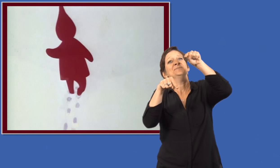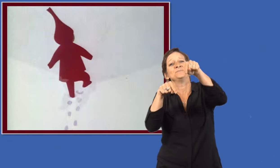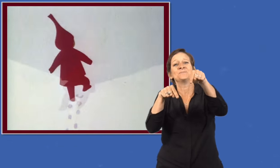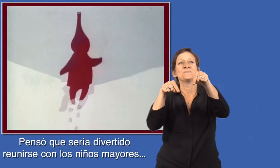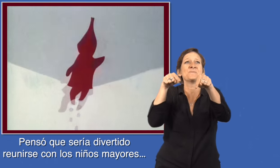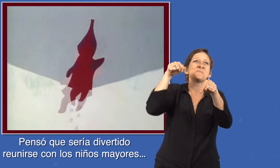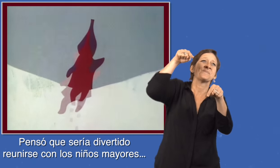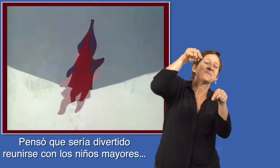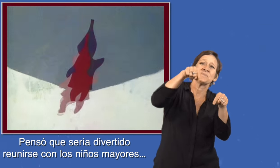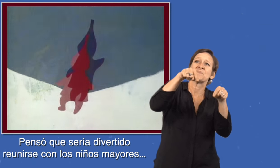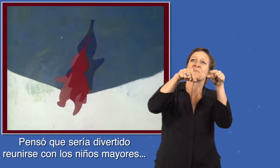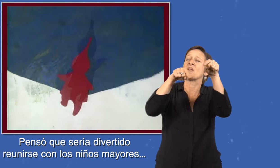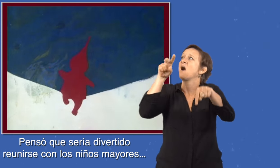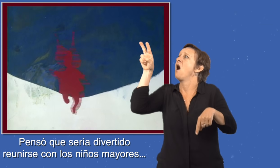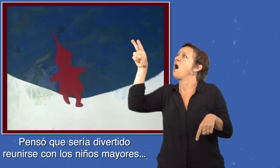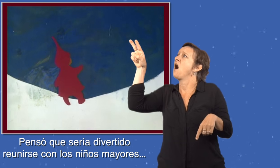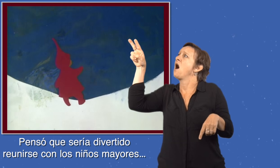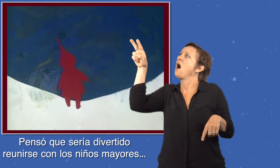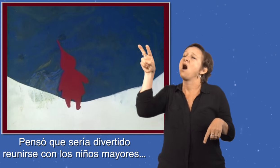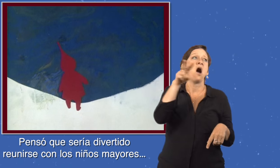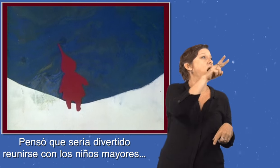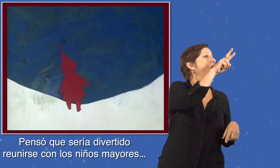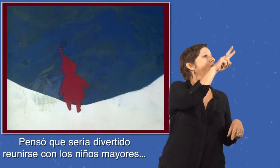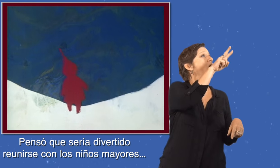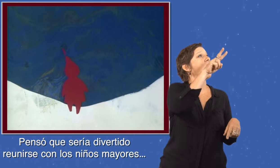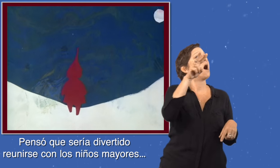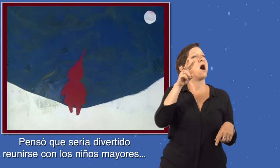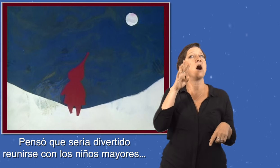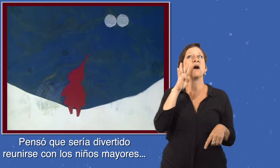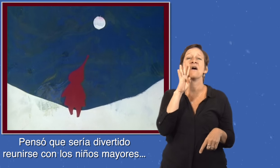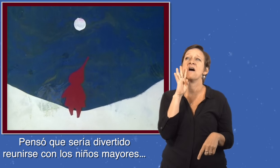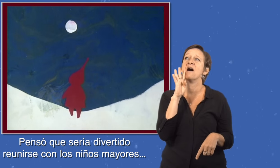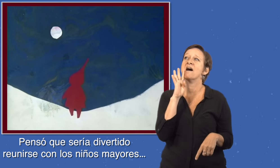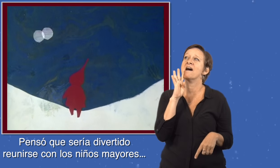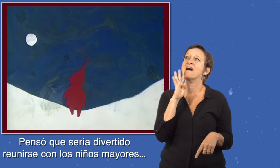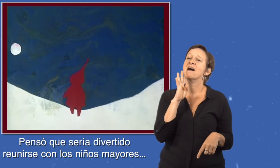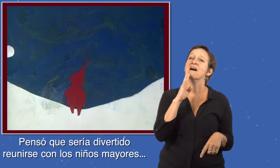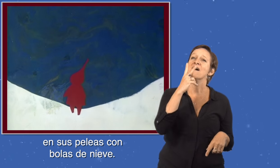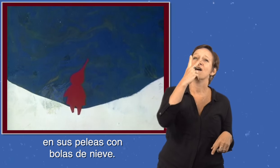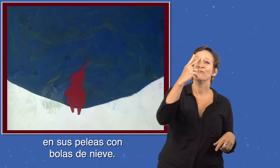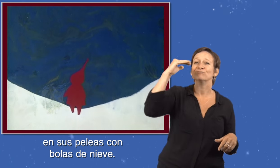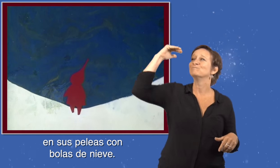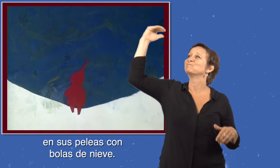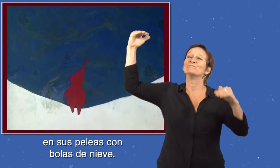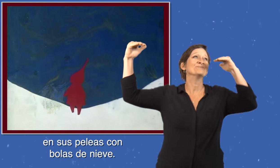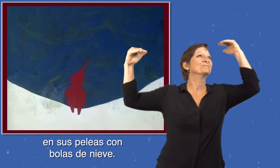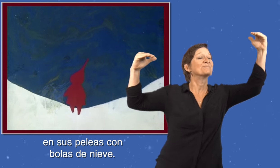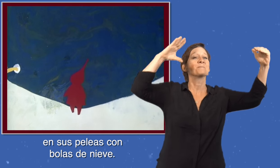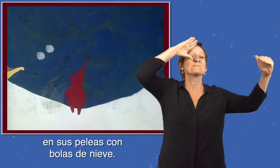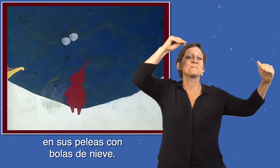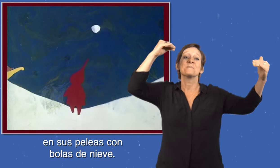Pensó que sería divertido reunirse con los niños mayores en sus peleas con bolas de nieve.